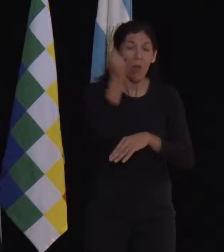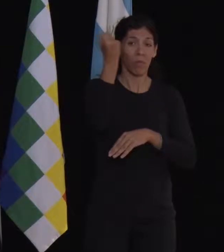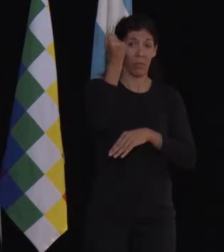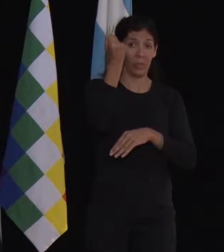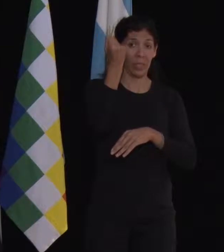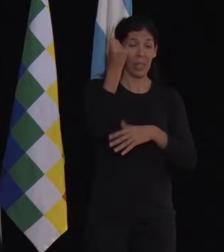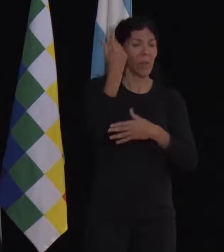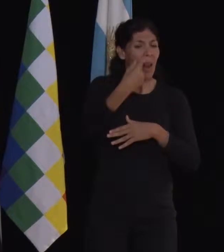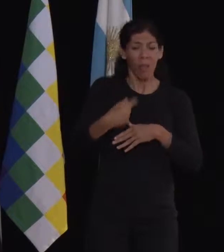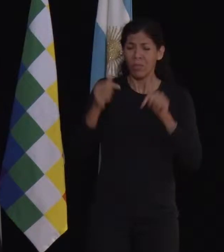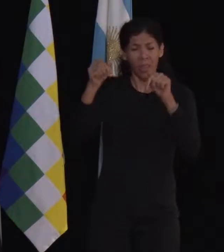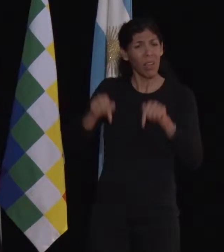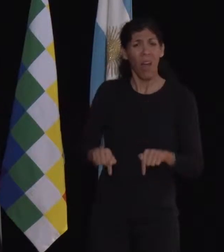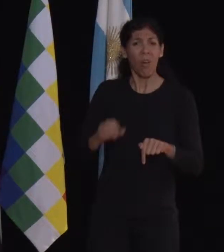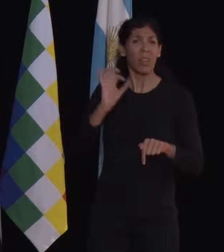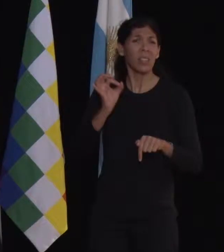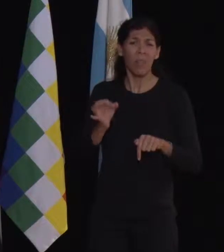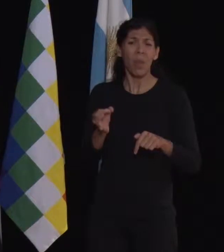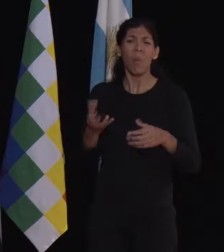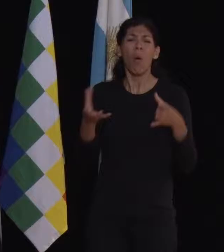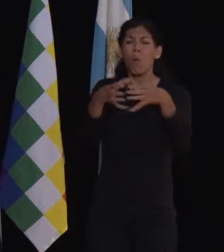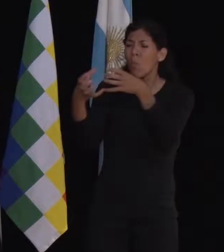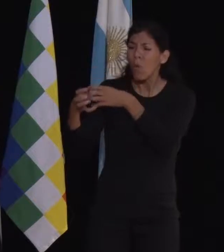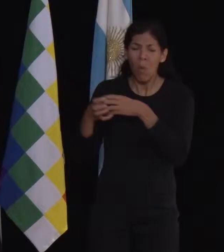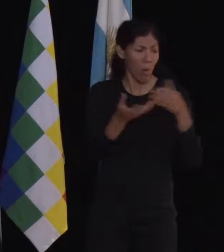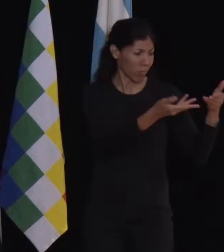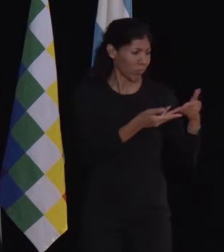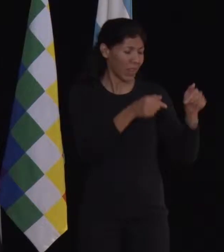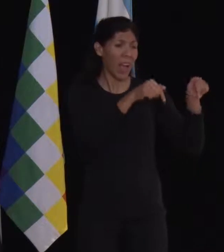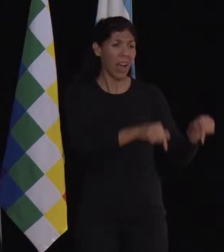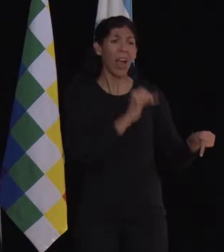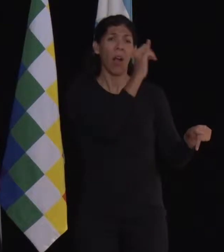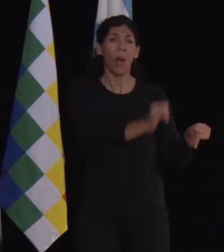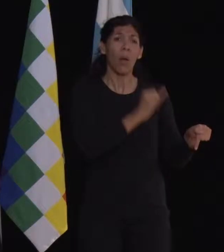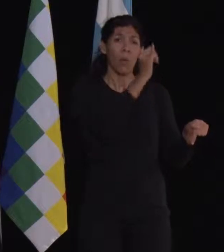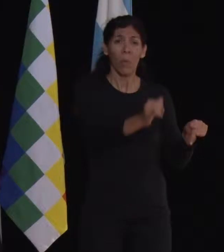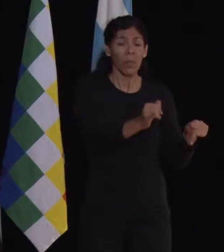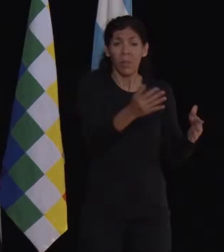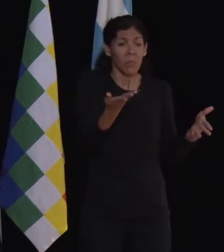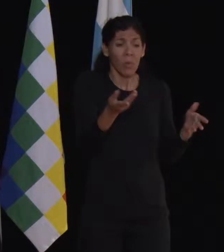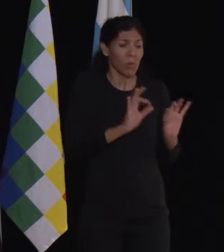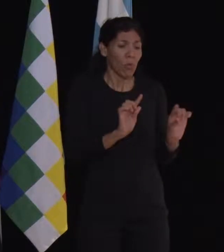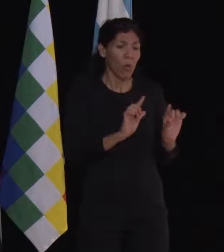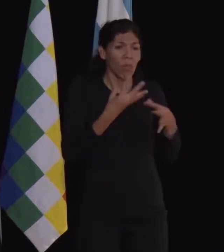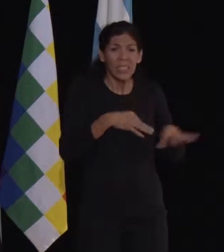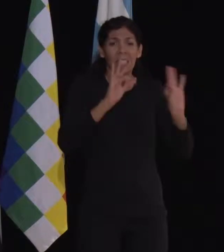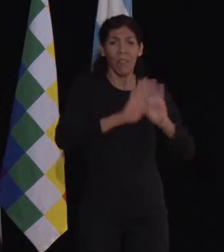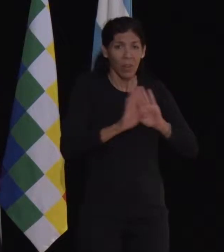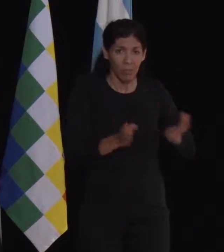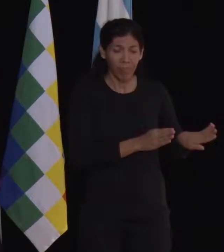que hoy hemos escuchado que todos los colectivos que se han presentado estuvieron haciendo referencia.